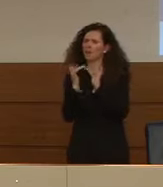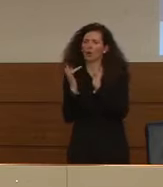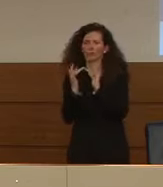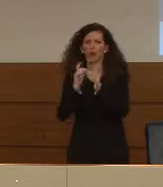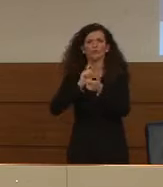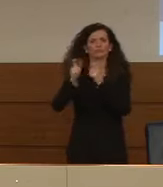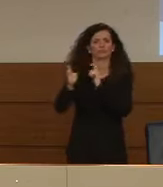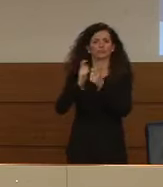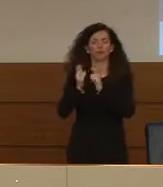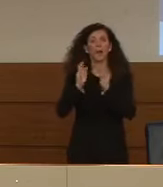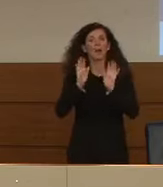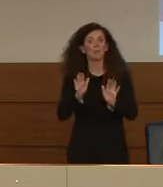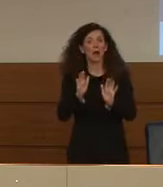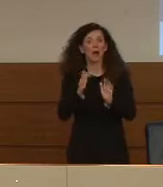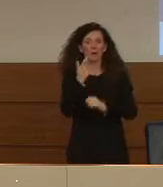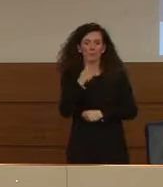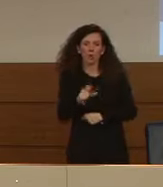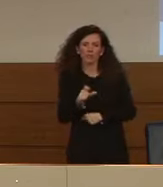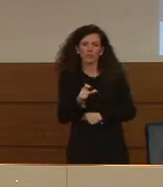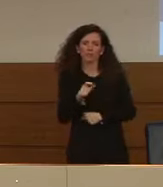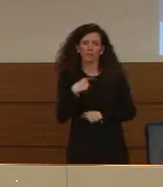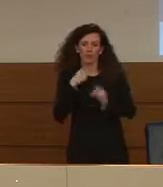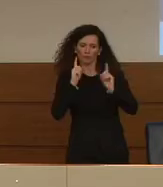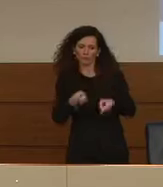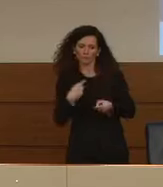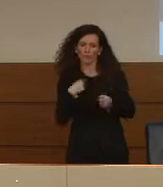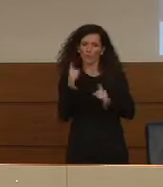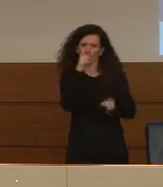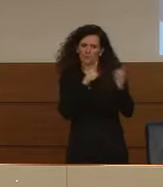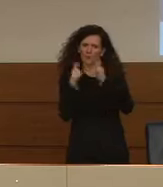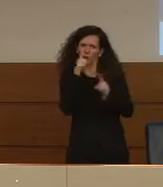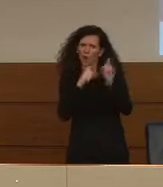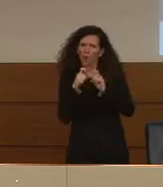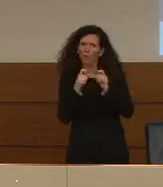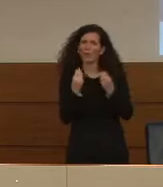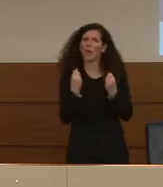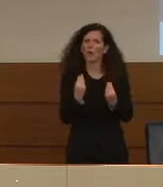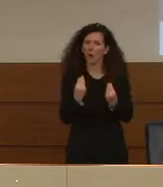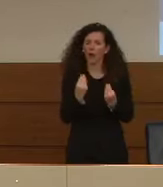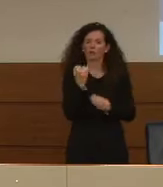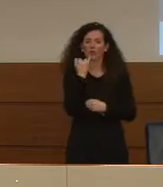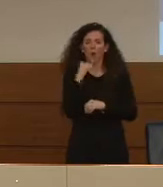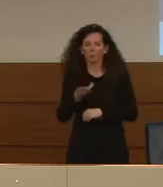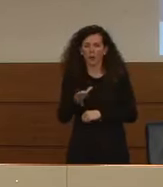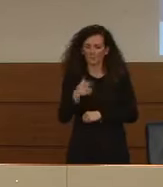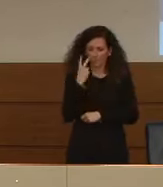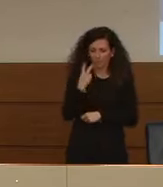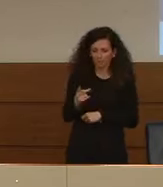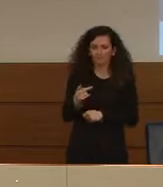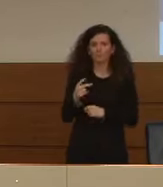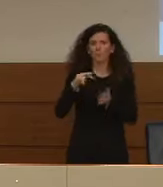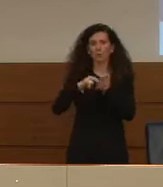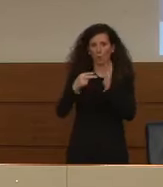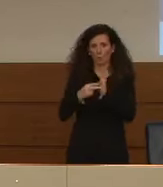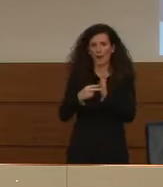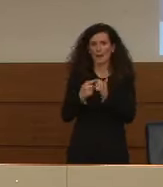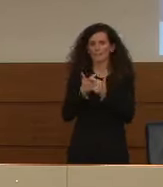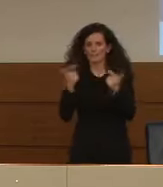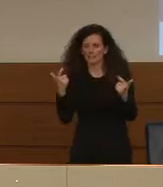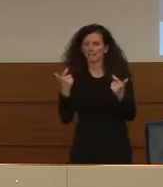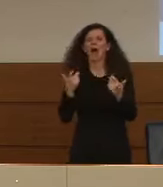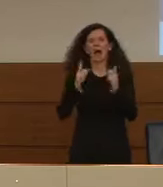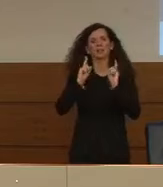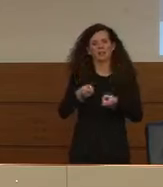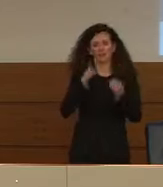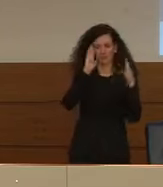preoccuparsi resta quello di prima del coronavirus, ossia se un bambino ha dei problemi importanti allora meriterà attenzione